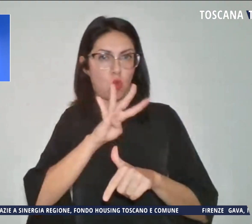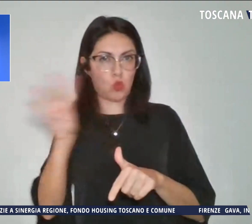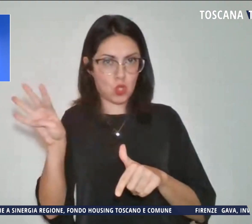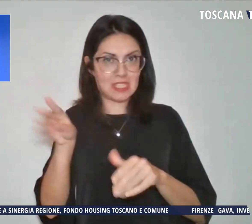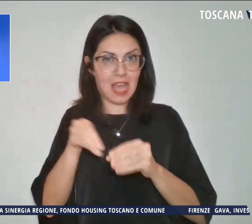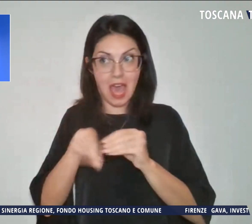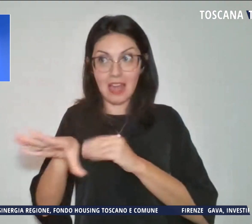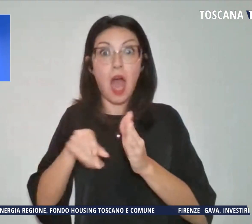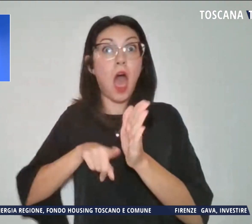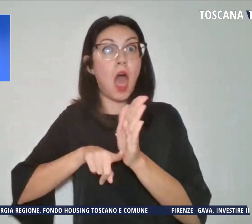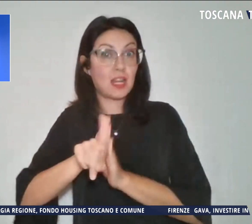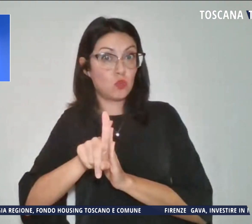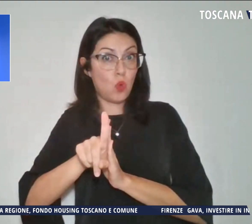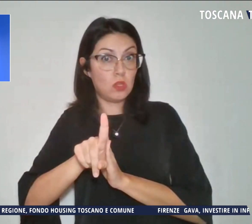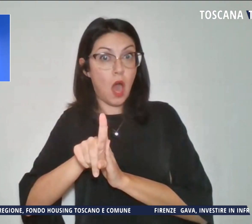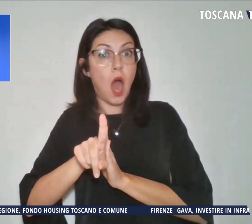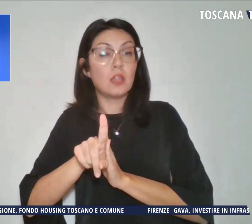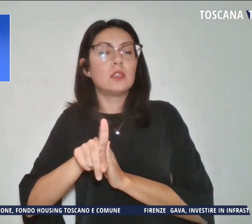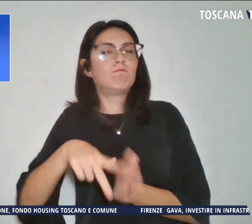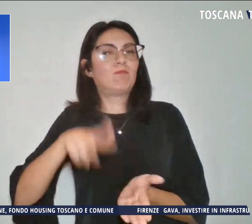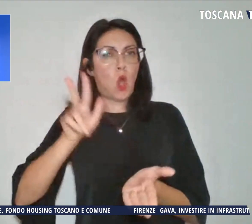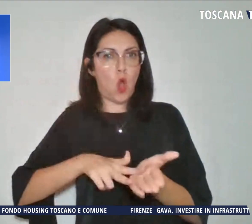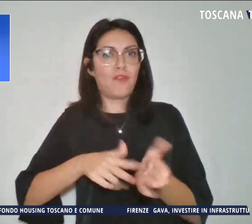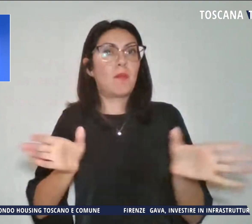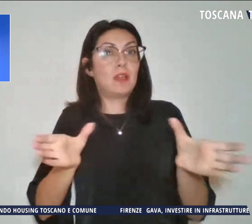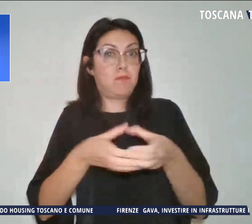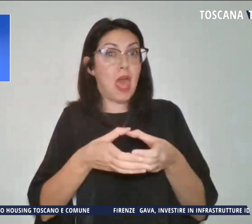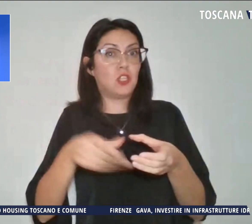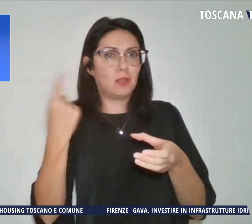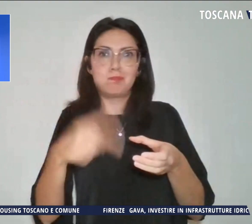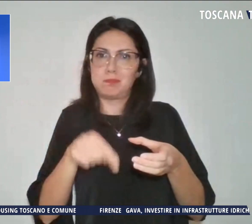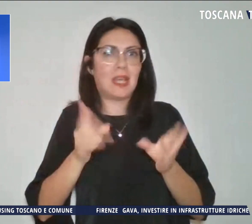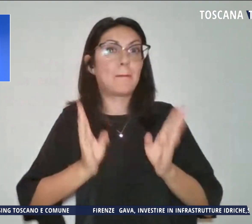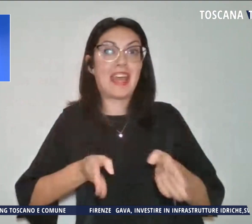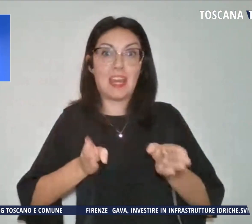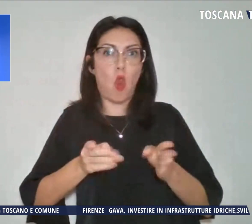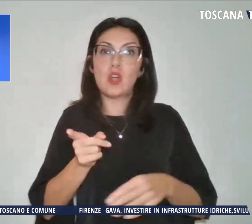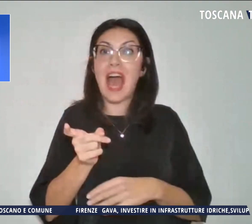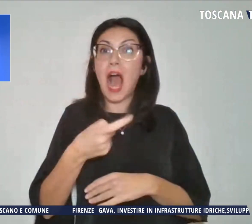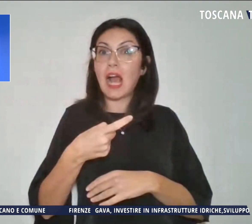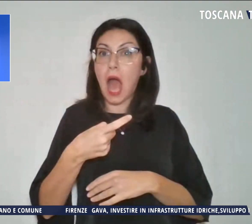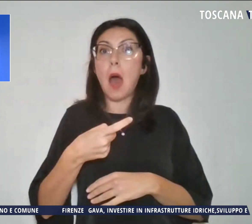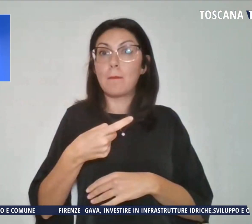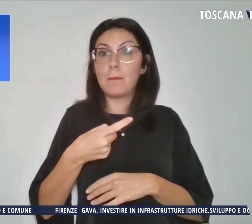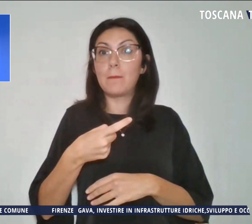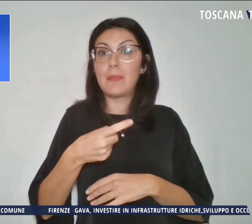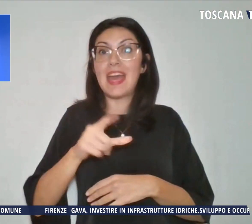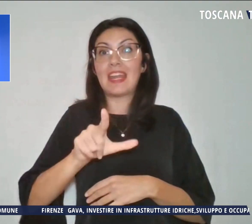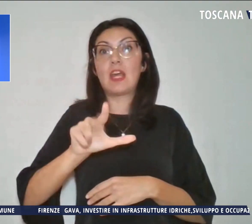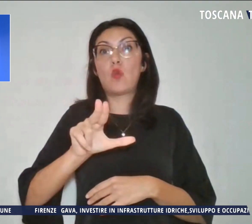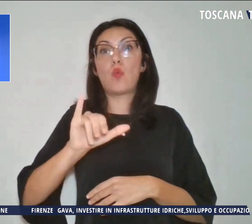confermato che la specie era proprio quella pericolosa, i cosiddetti gamberi della Louisiana,